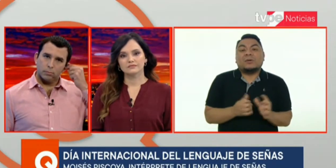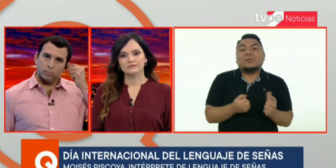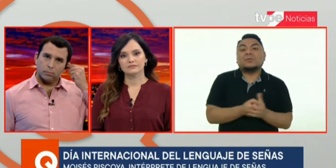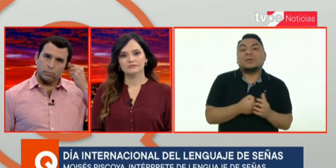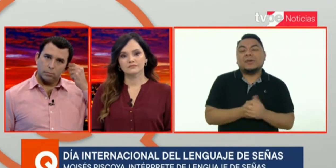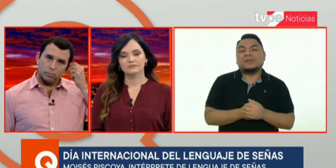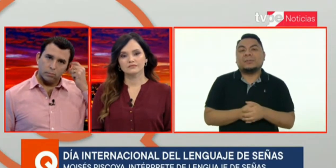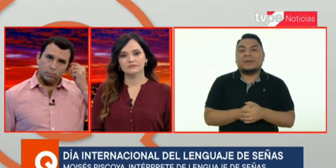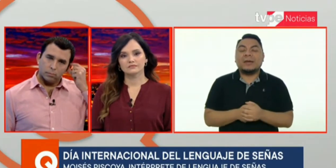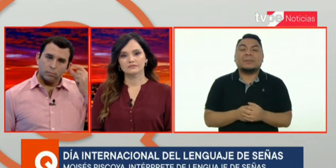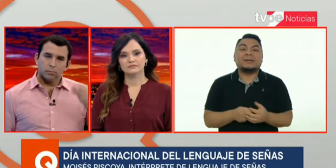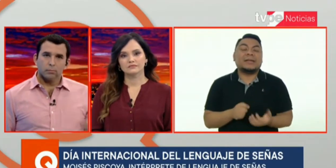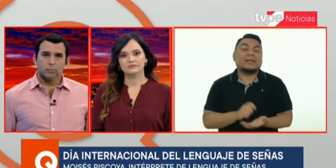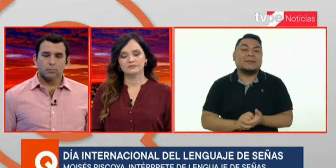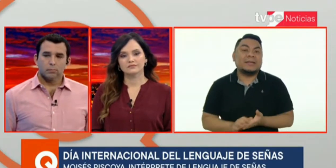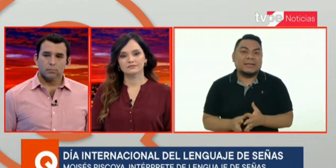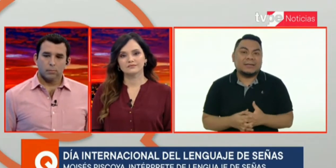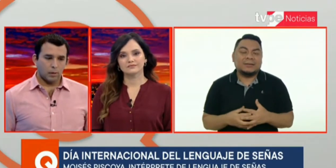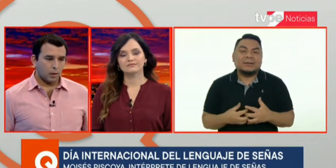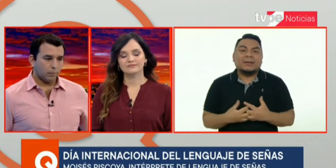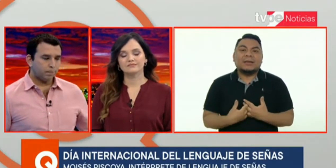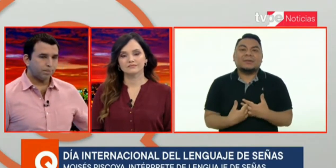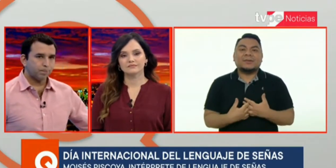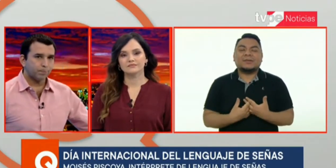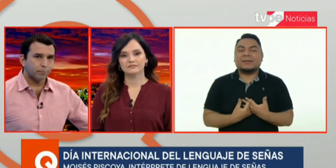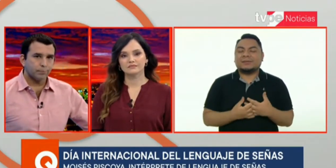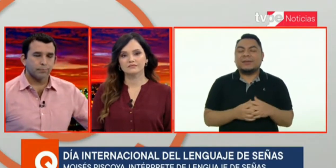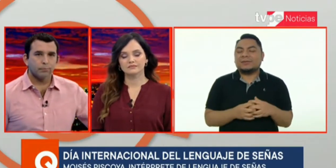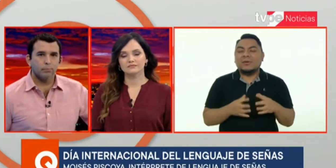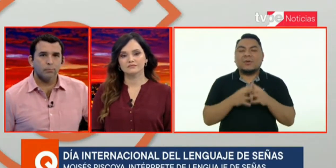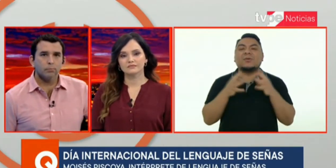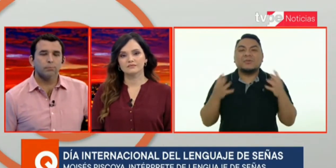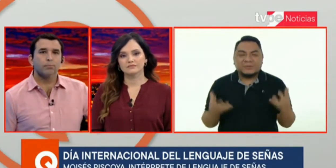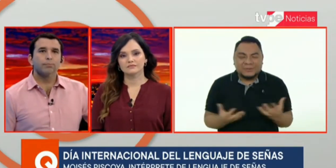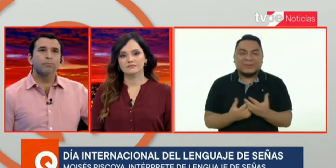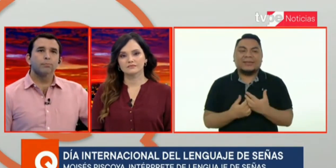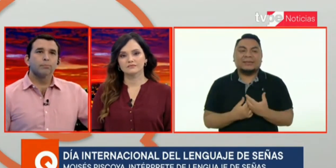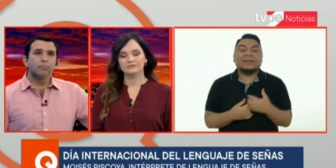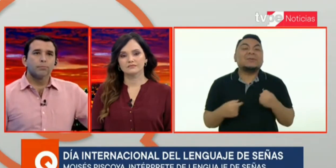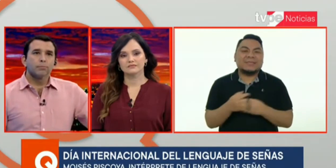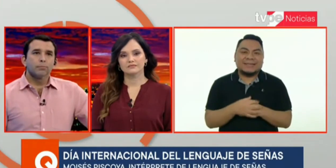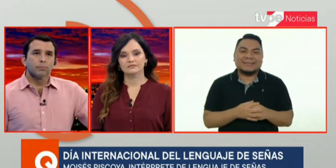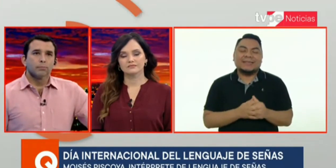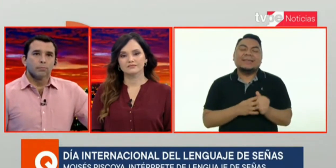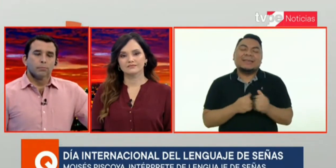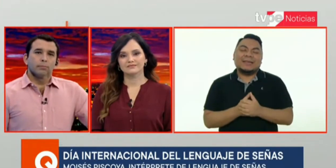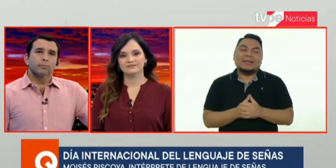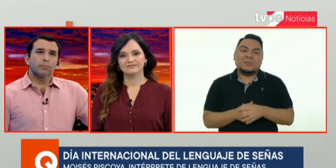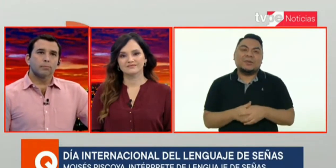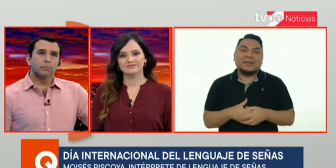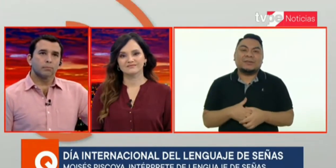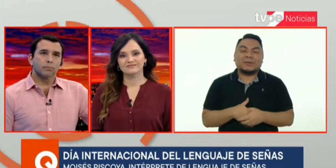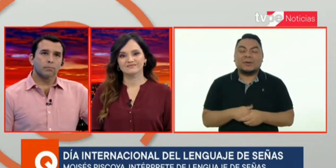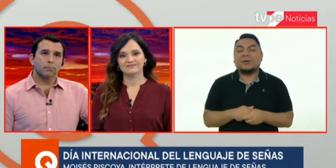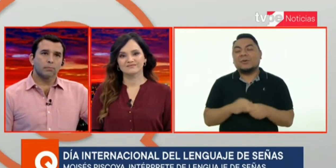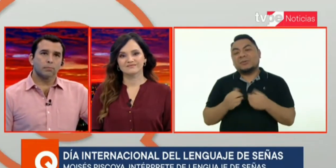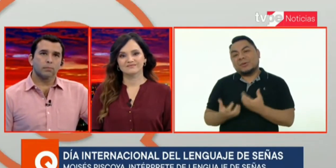conjunto con eso puedan aprender a escribir y a leer. Entonces, es todo un conjunto de luchas que la comunidad sorda, en conjunto con